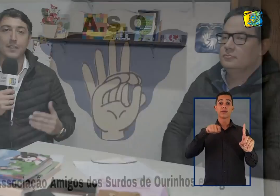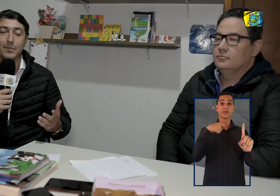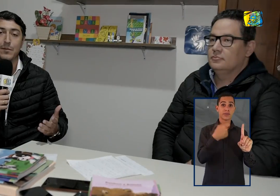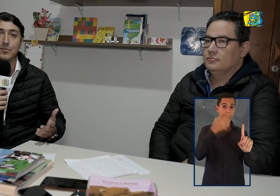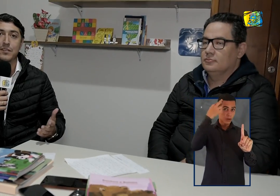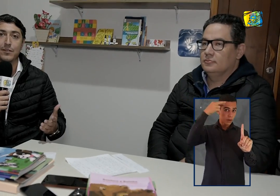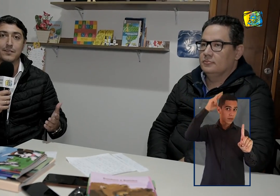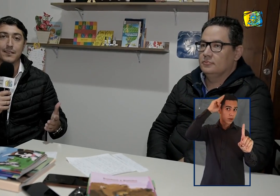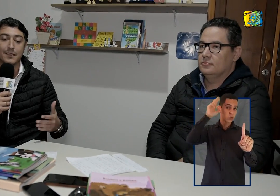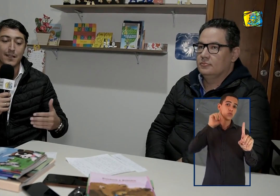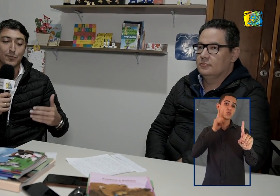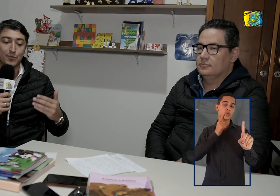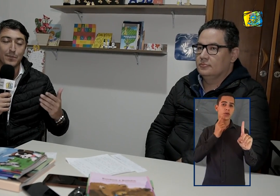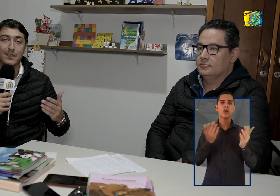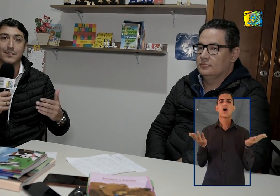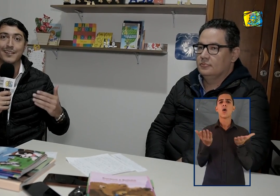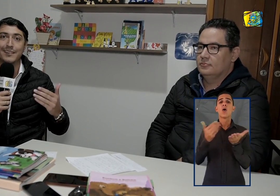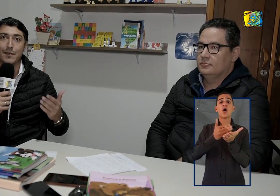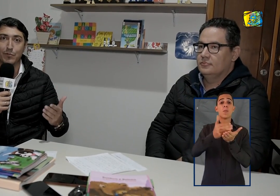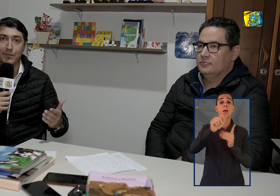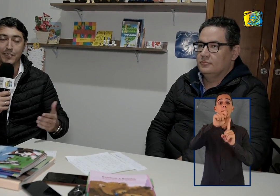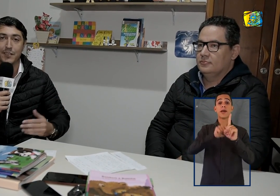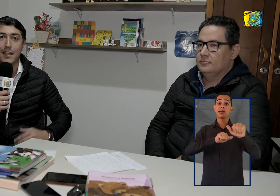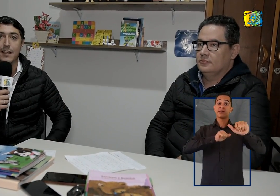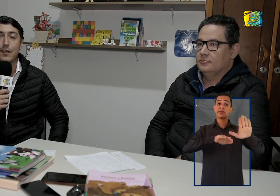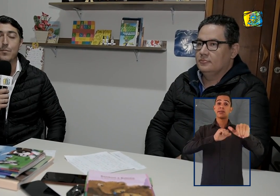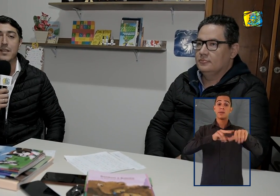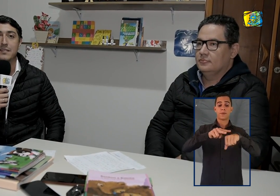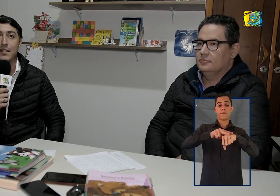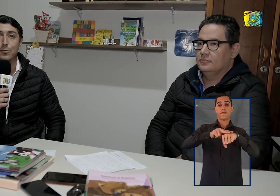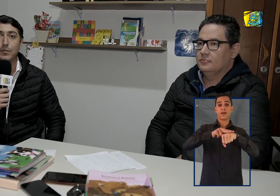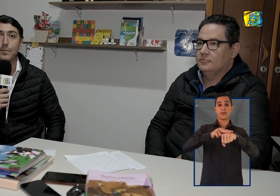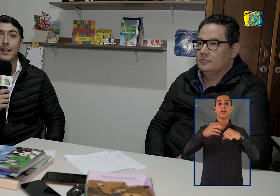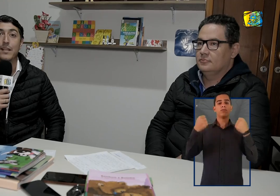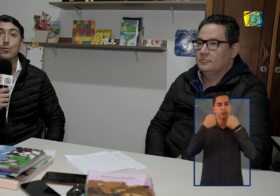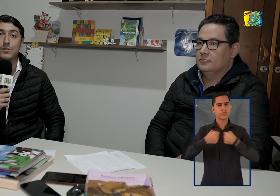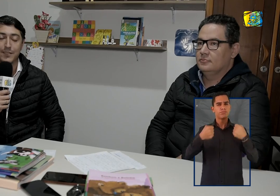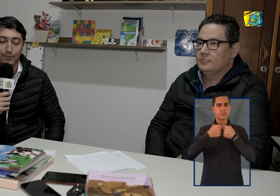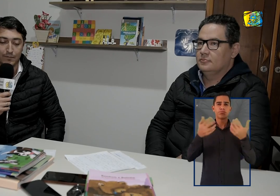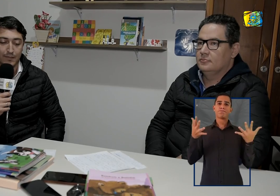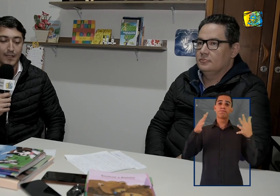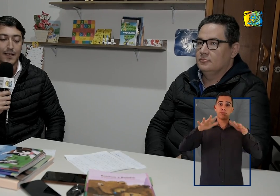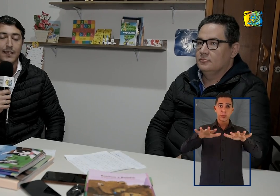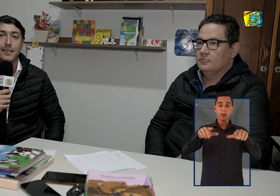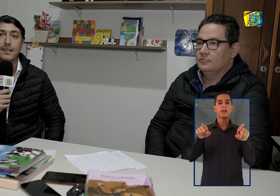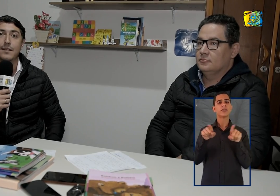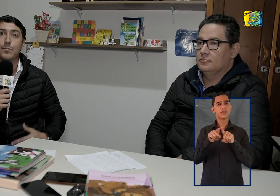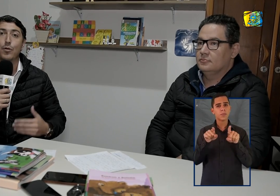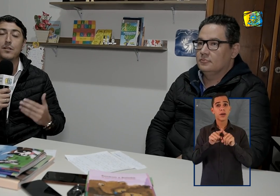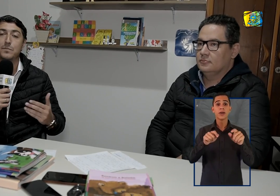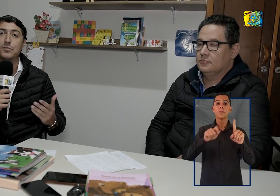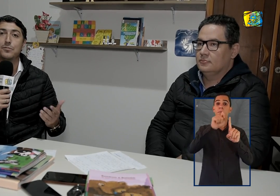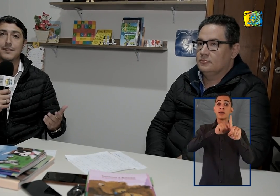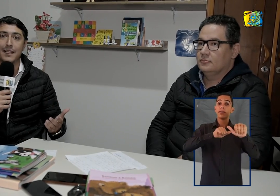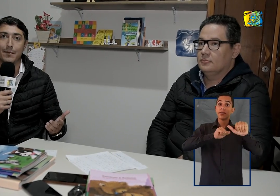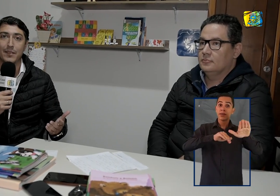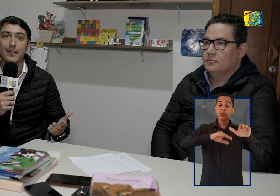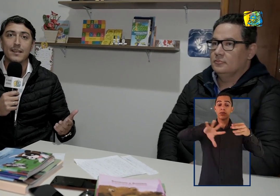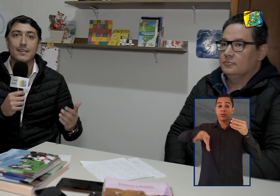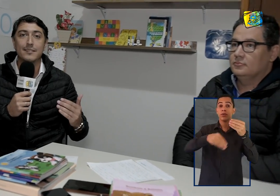sabemos que nós entramos no mês Setembro Verde, que é o mês da luta pela inclusão e poucas pessoas sabem que